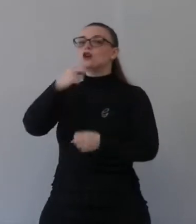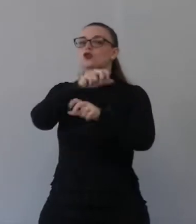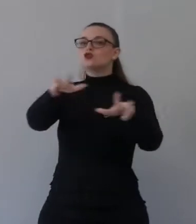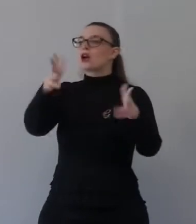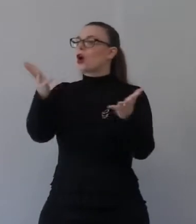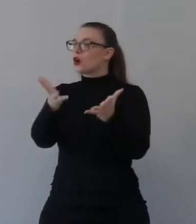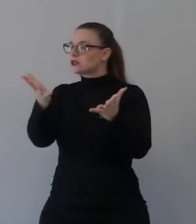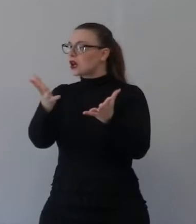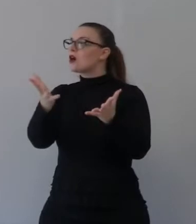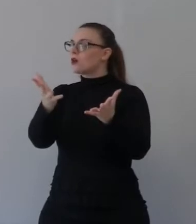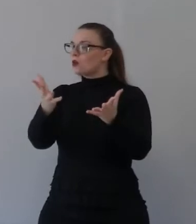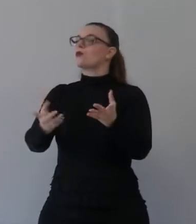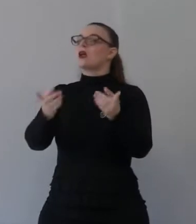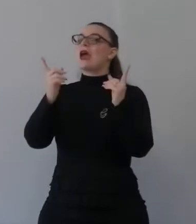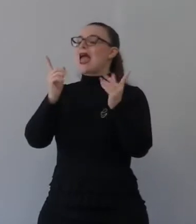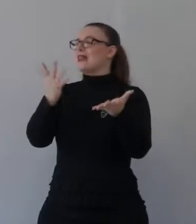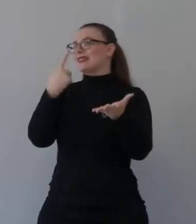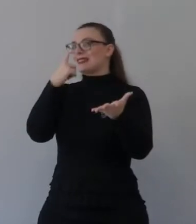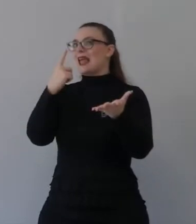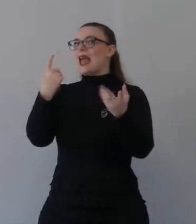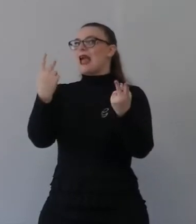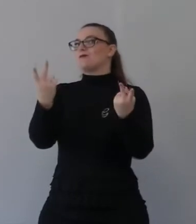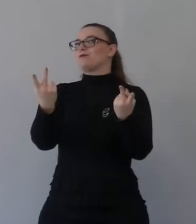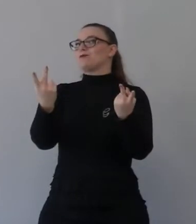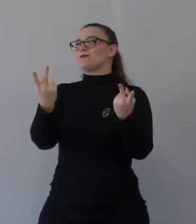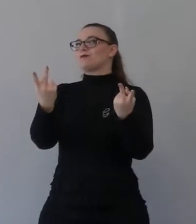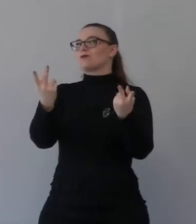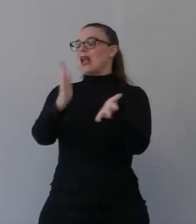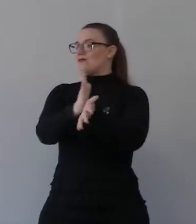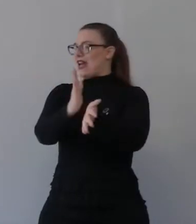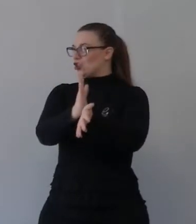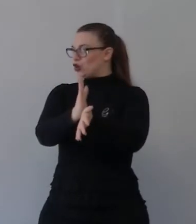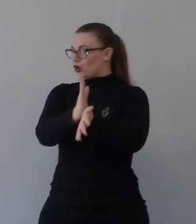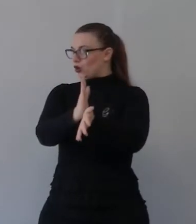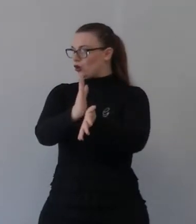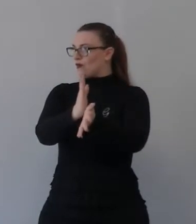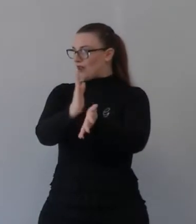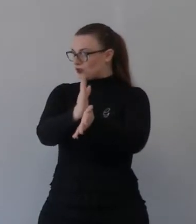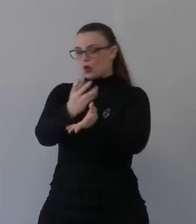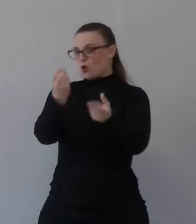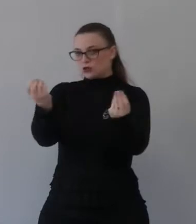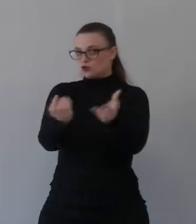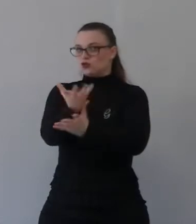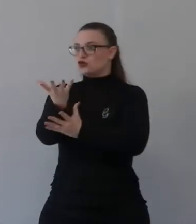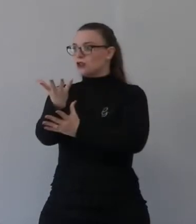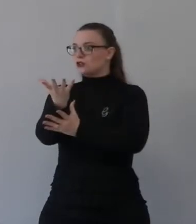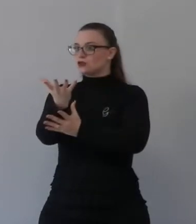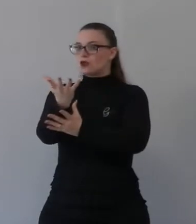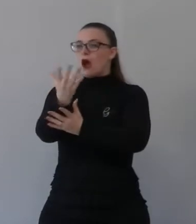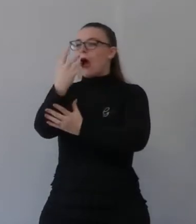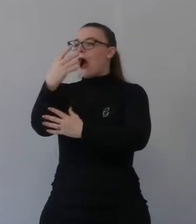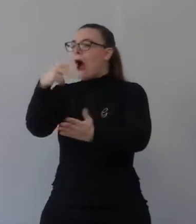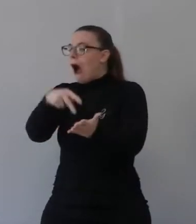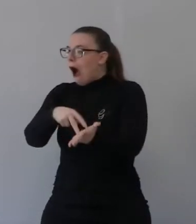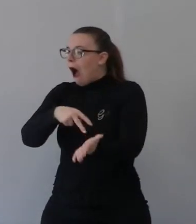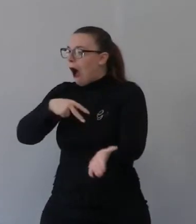stato per un giorno, sarebbe stato per sempre. Non può sapere che quel bimbo